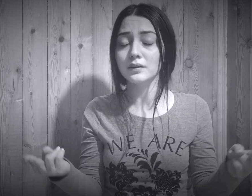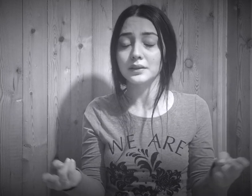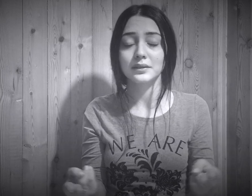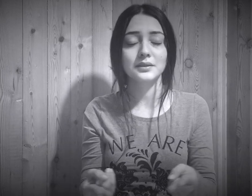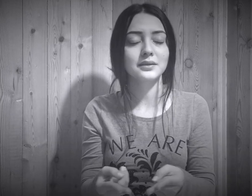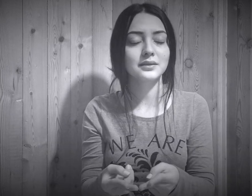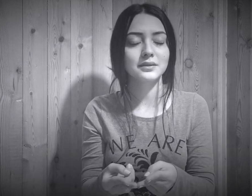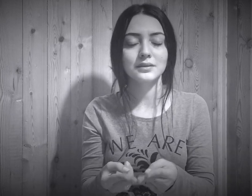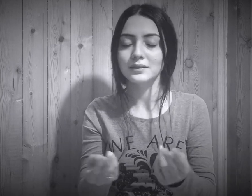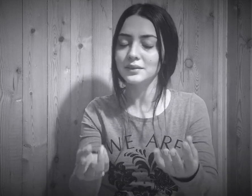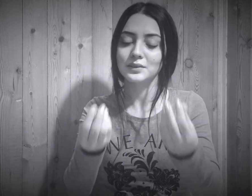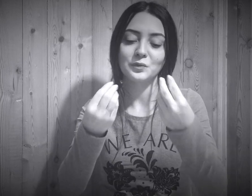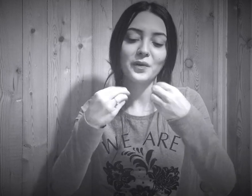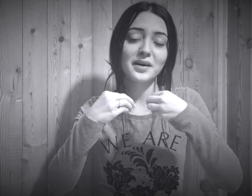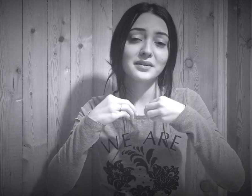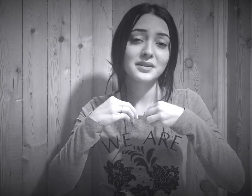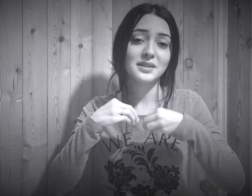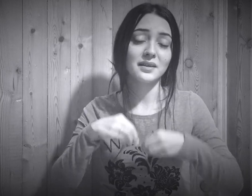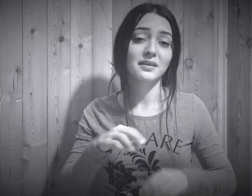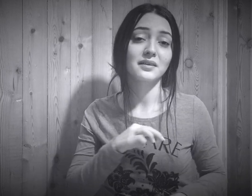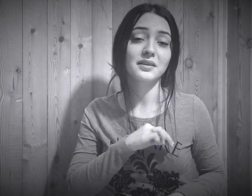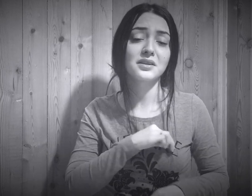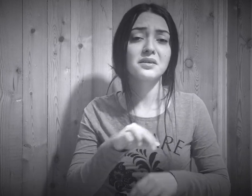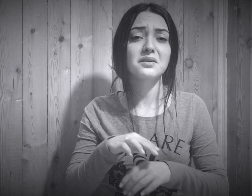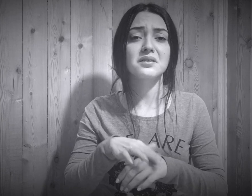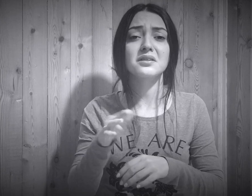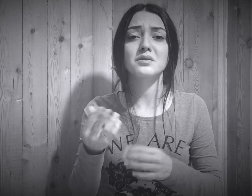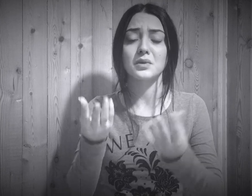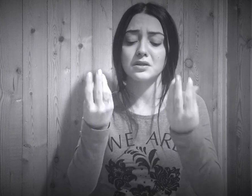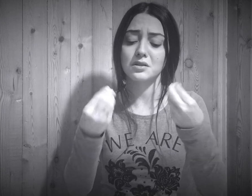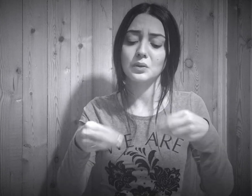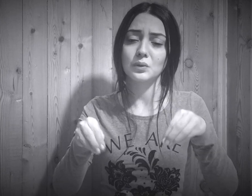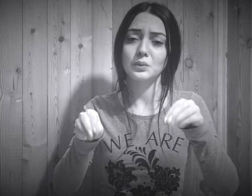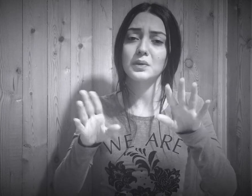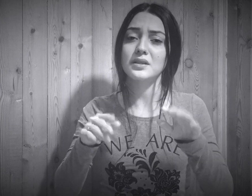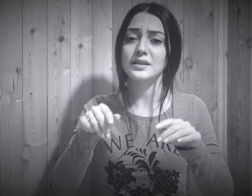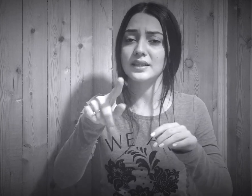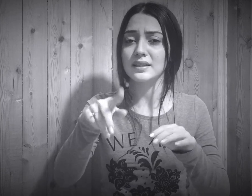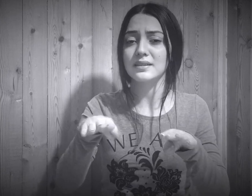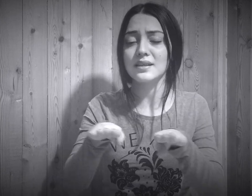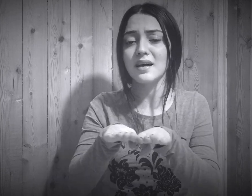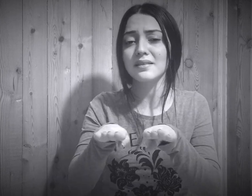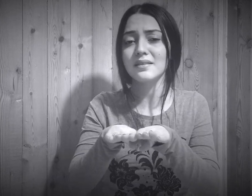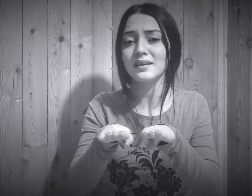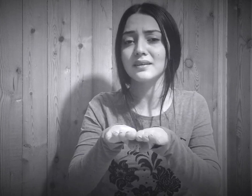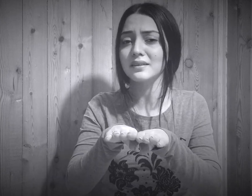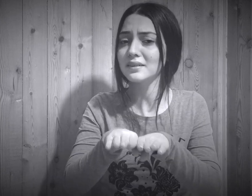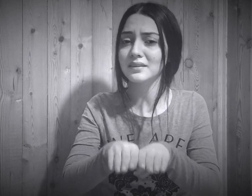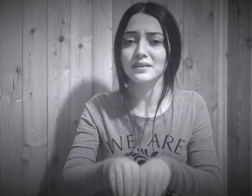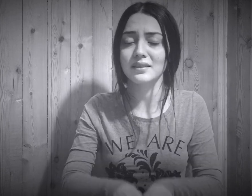Dünyaları verseler kâr etmez olmaz ki sen denginde